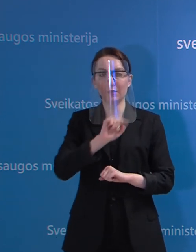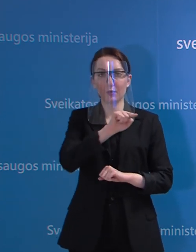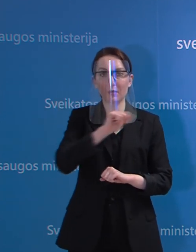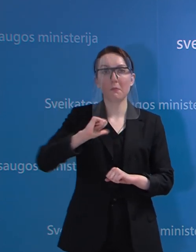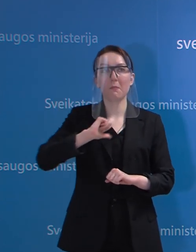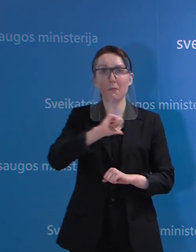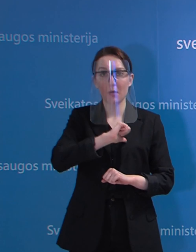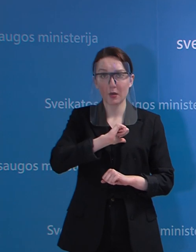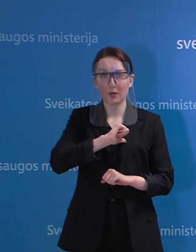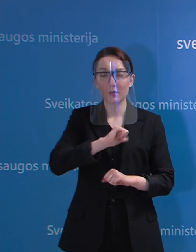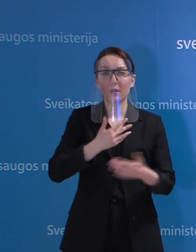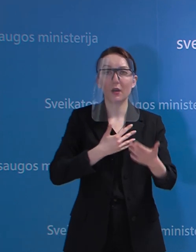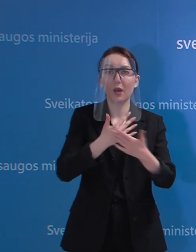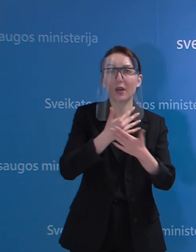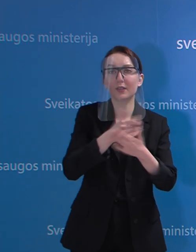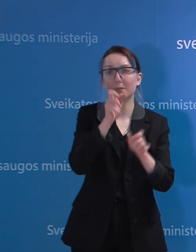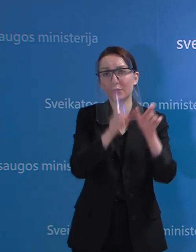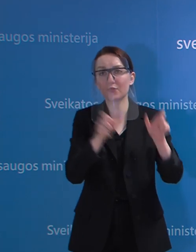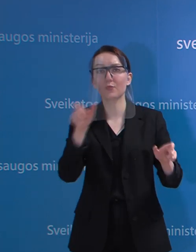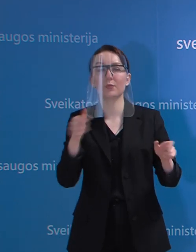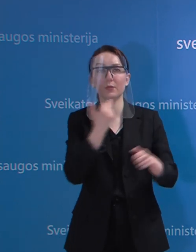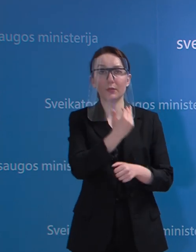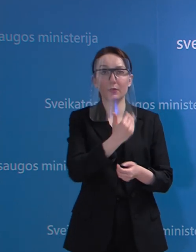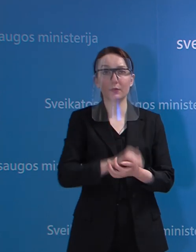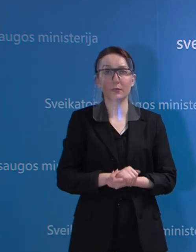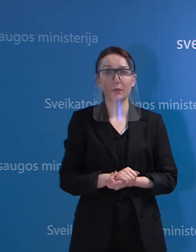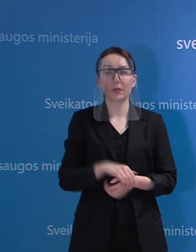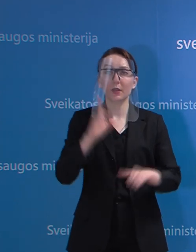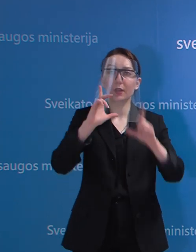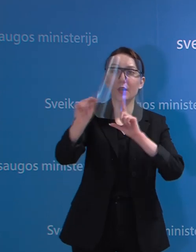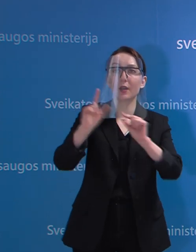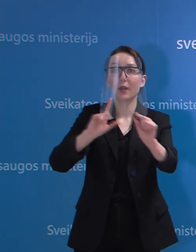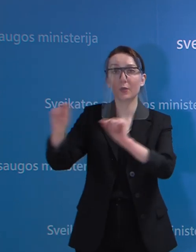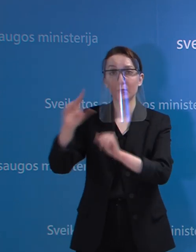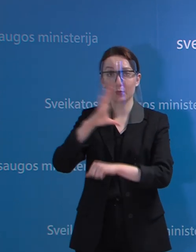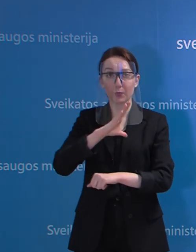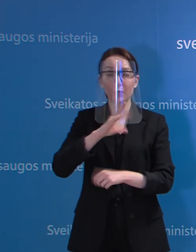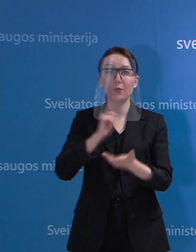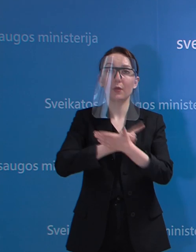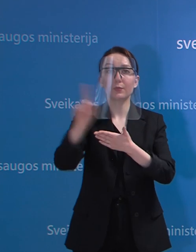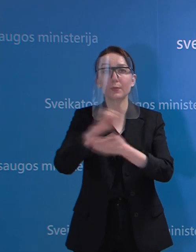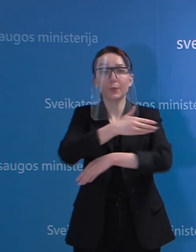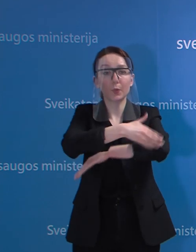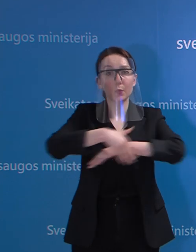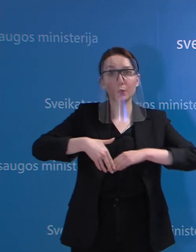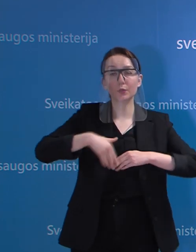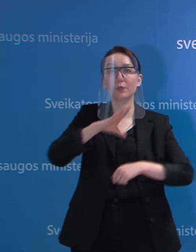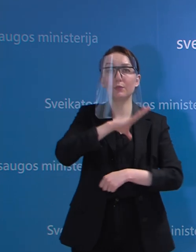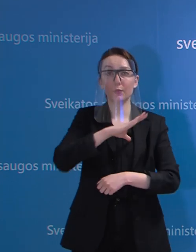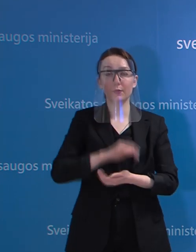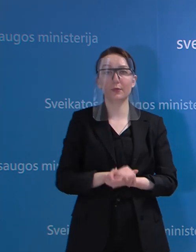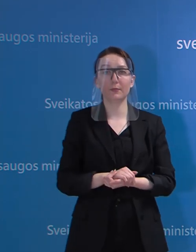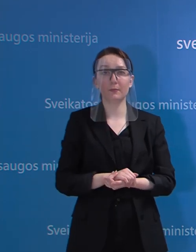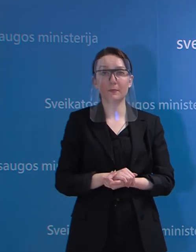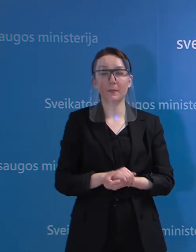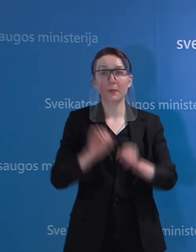patys yra pakankama aktyvi visuomenės grupė ir keliavo, ir važiavo į vairias šalis ir